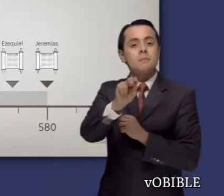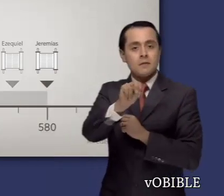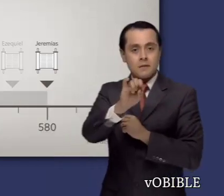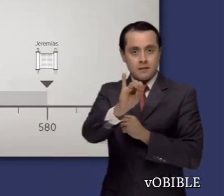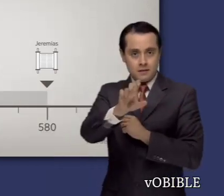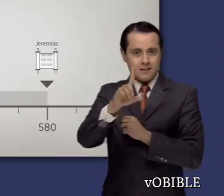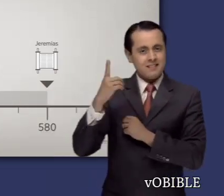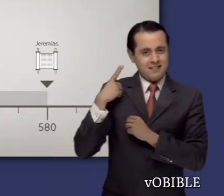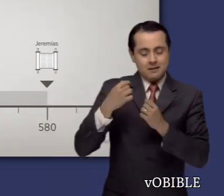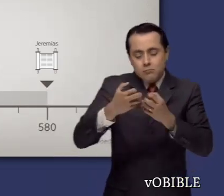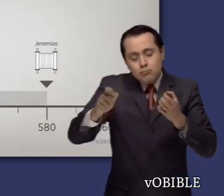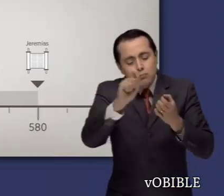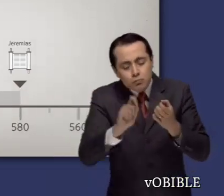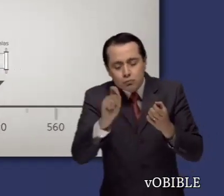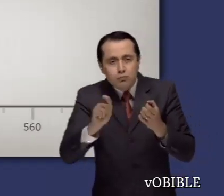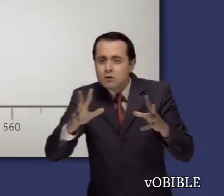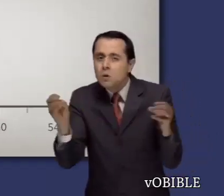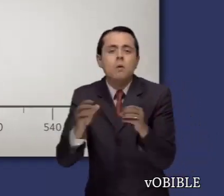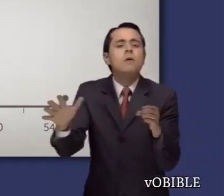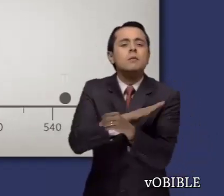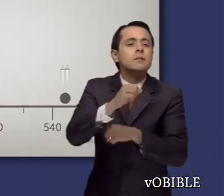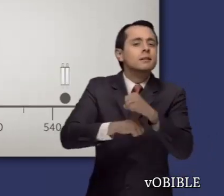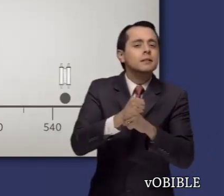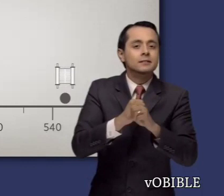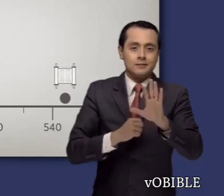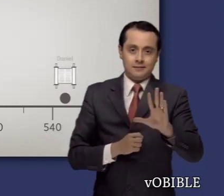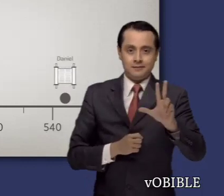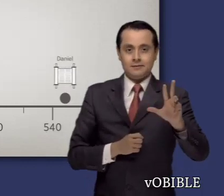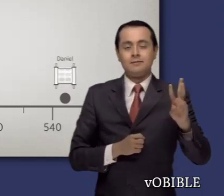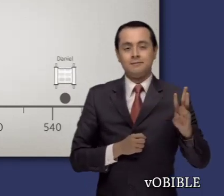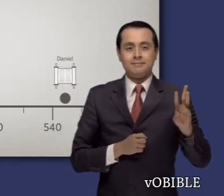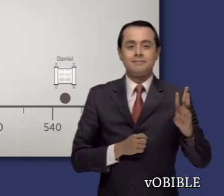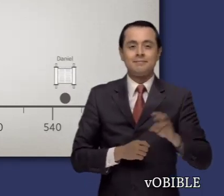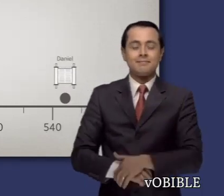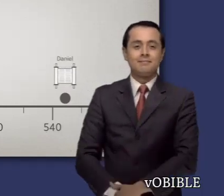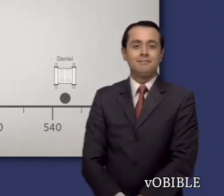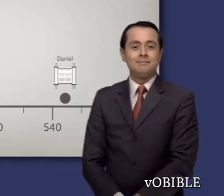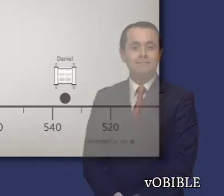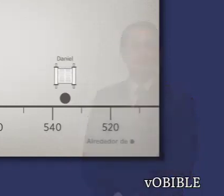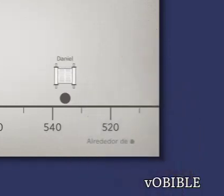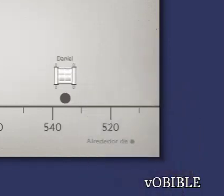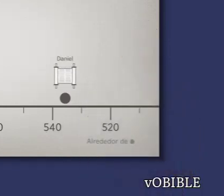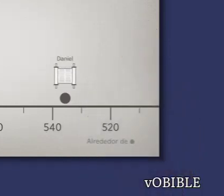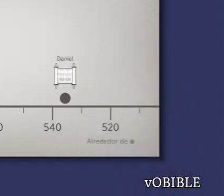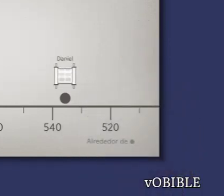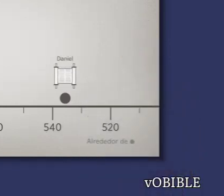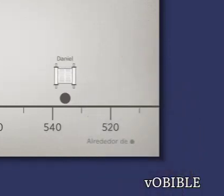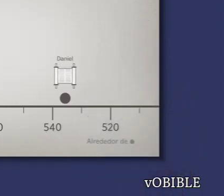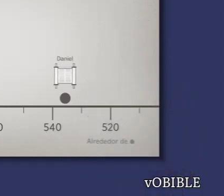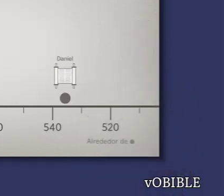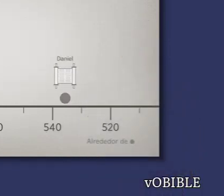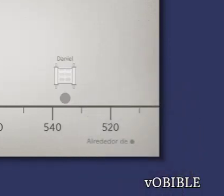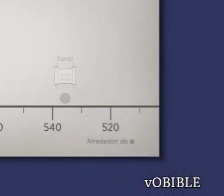Daniel también fue contemporáneo de Jeremías, pero no completó su libro hasta aproximadamente el quinientos treinta y seis antes de la Era Común.